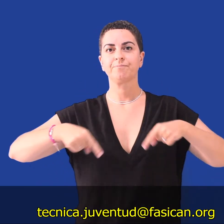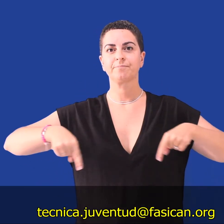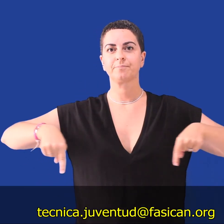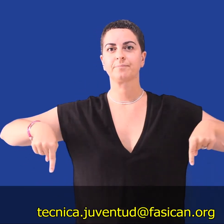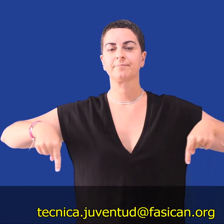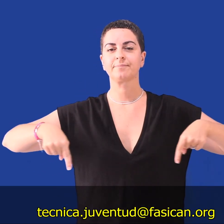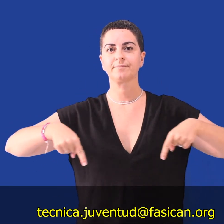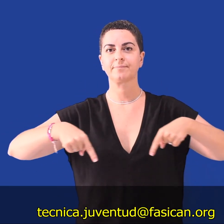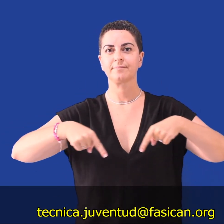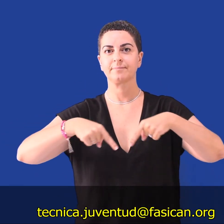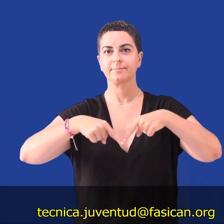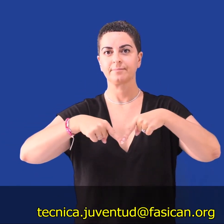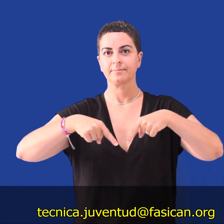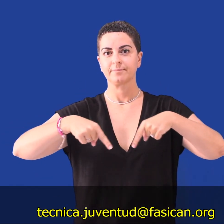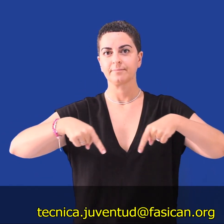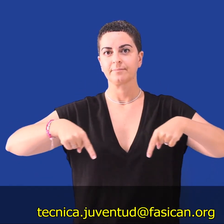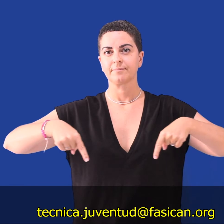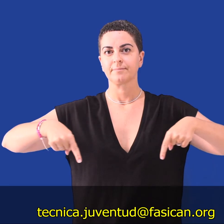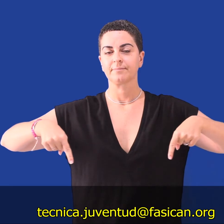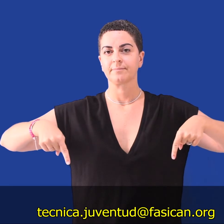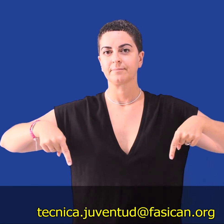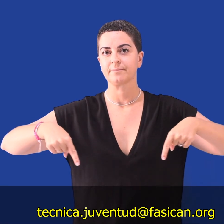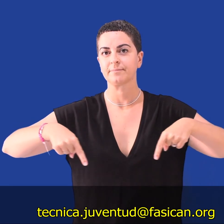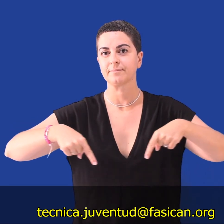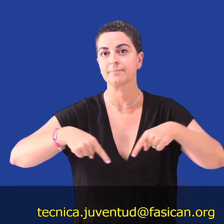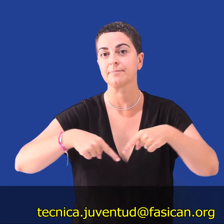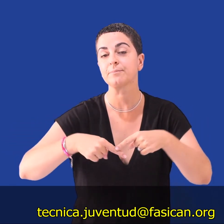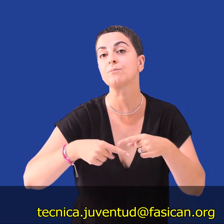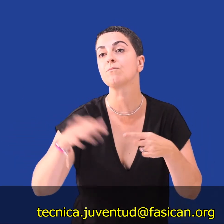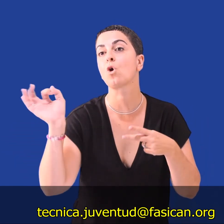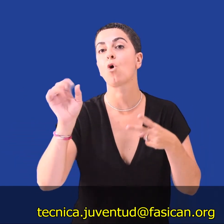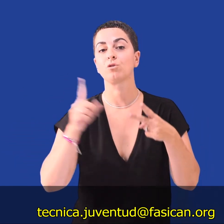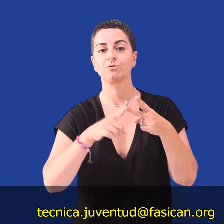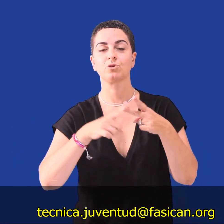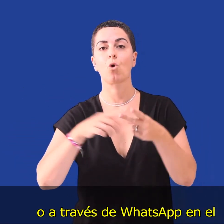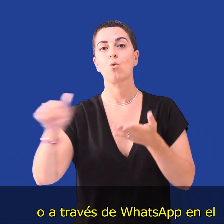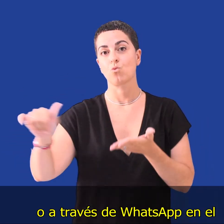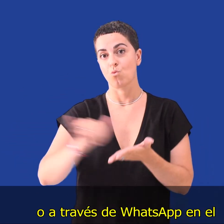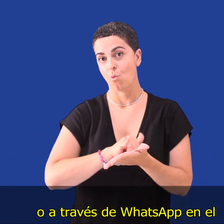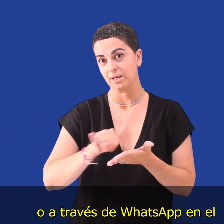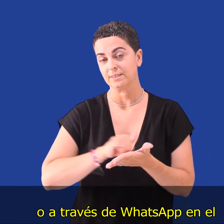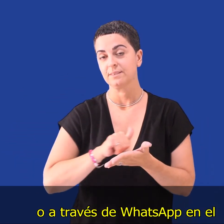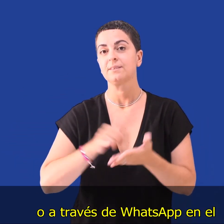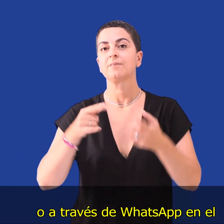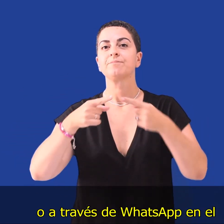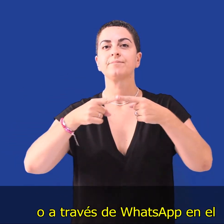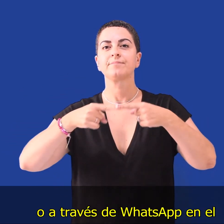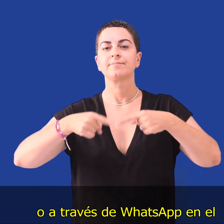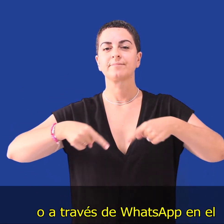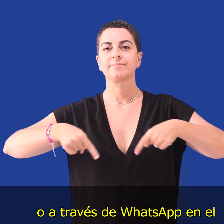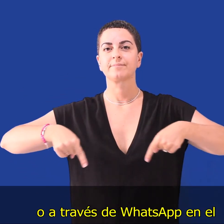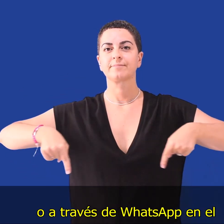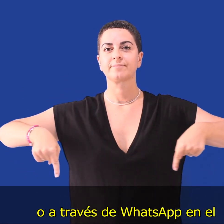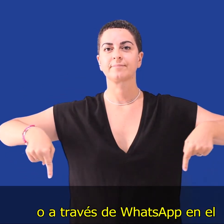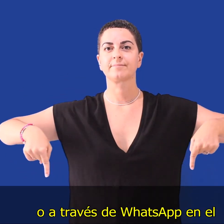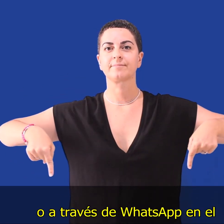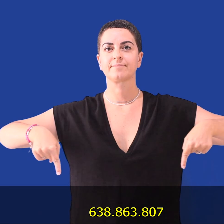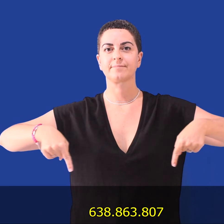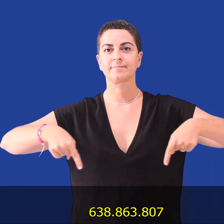.juventud.fasicamp.org o a través de WhatsApp